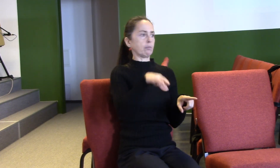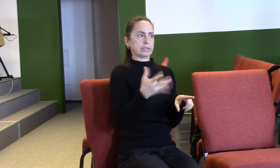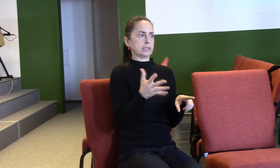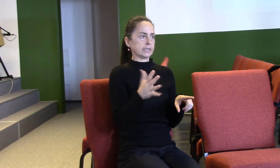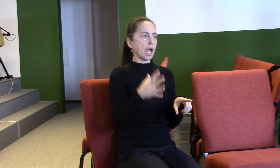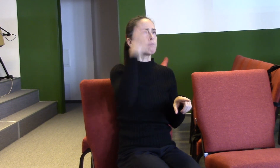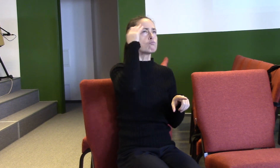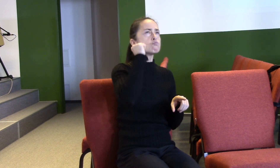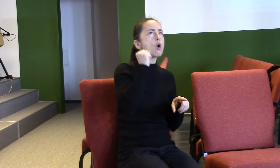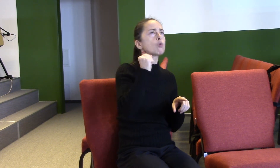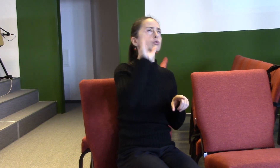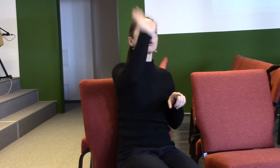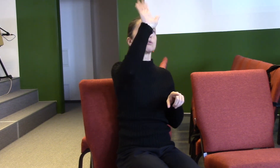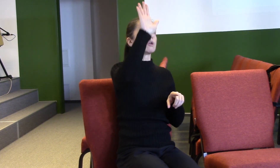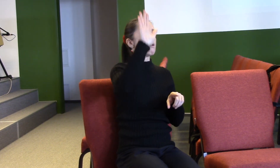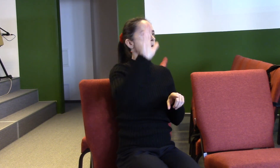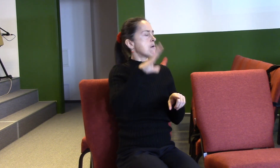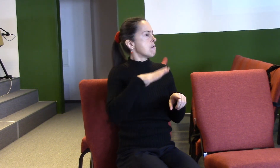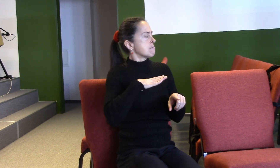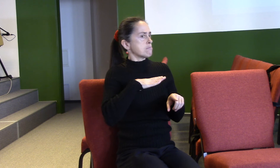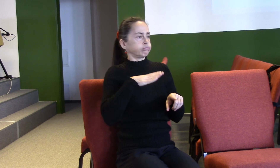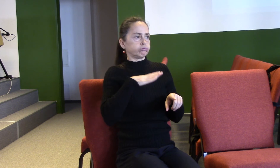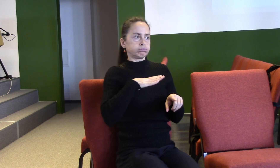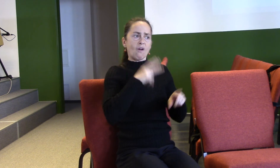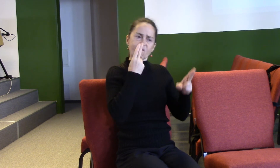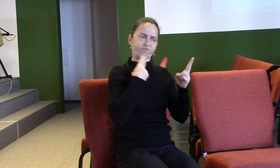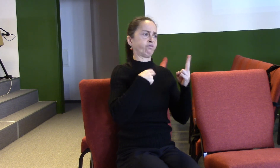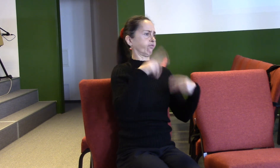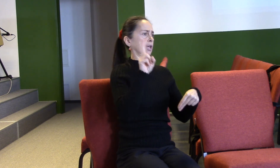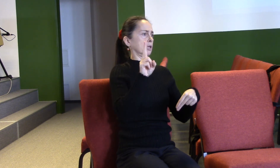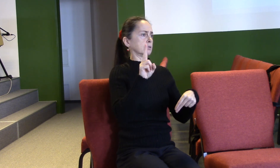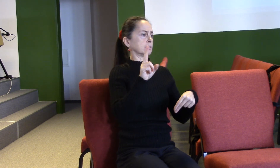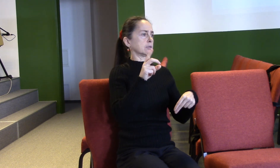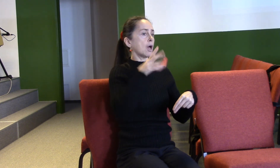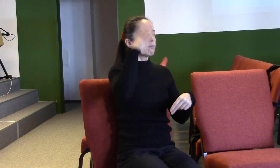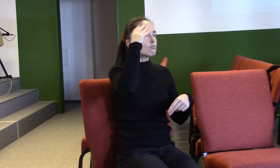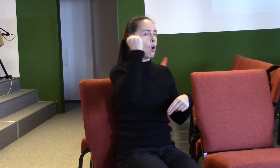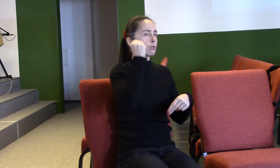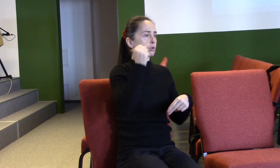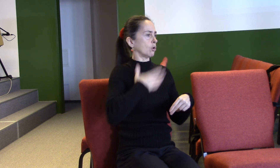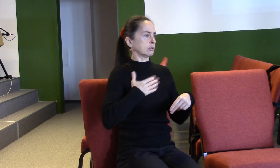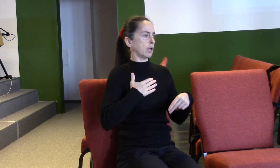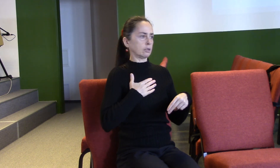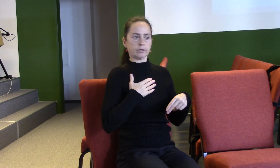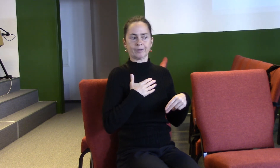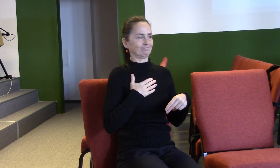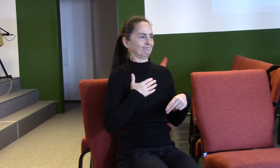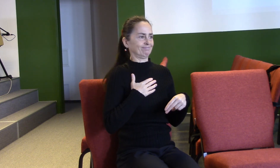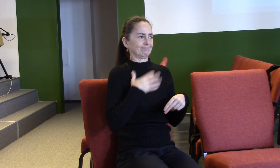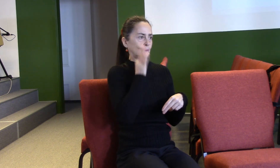způsoby se tak nesmírně líší od našich, že je nedokážeme odhadnout intuicí ani je logicky